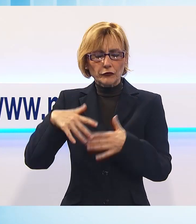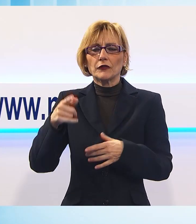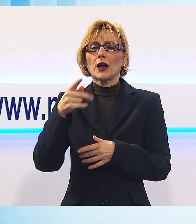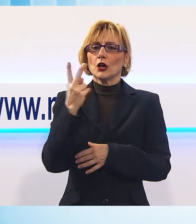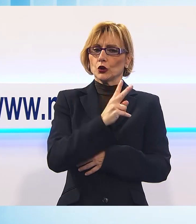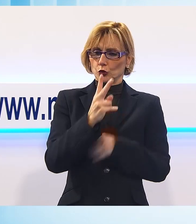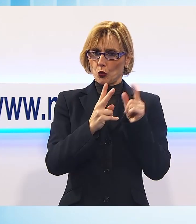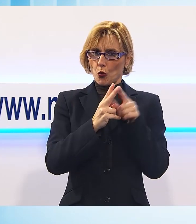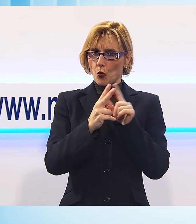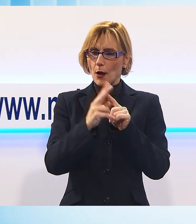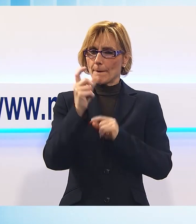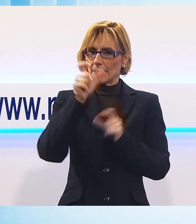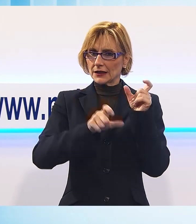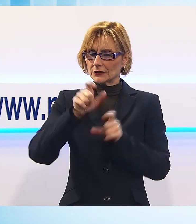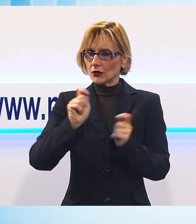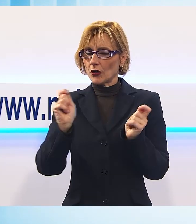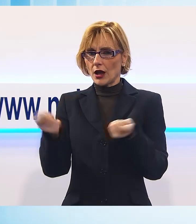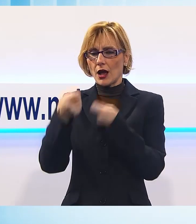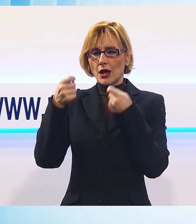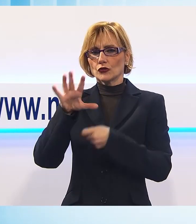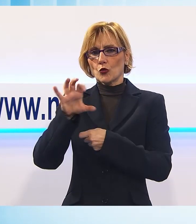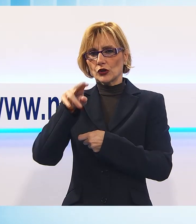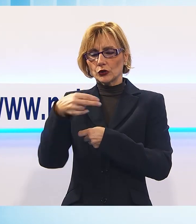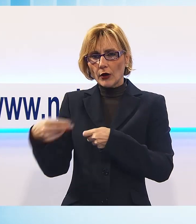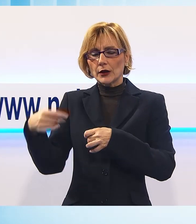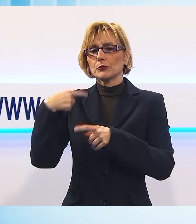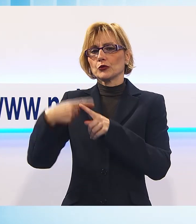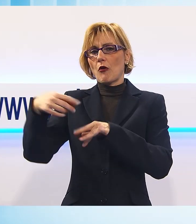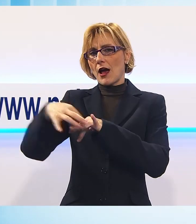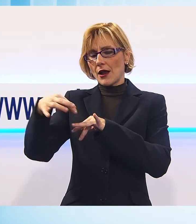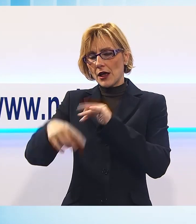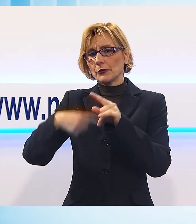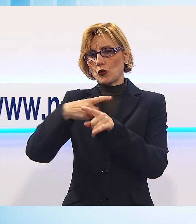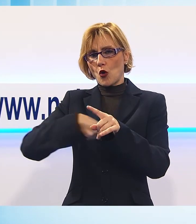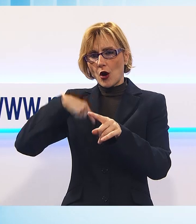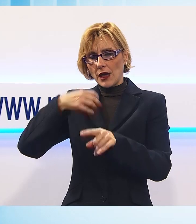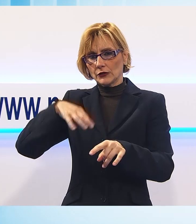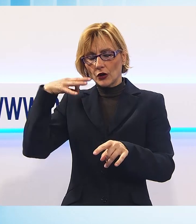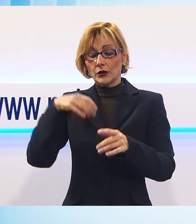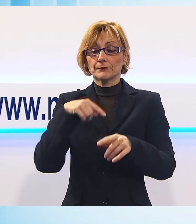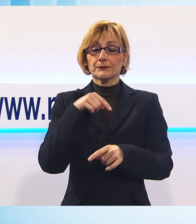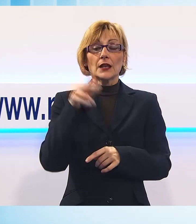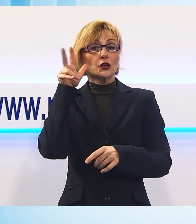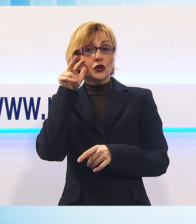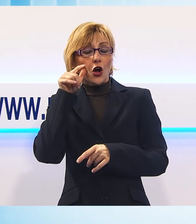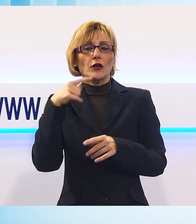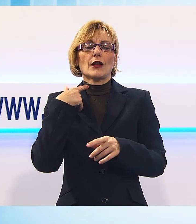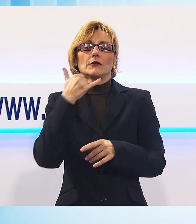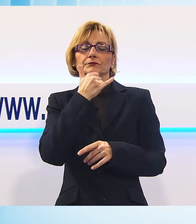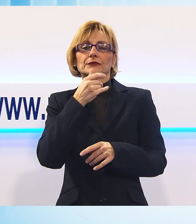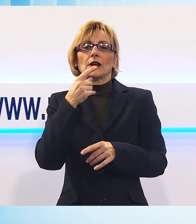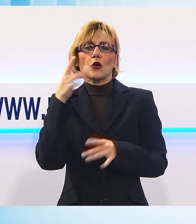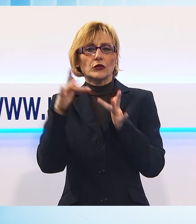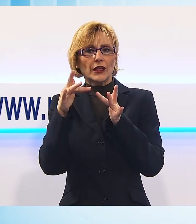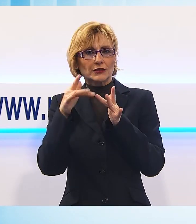euro, anelli e collane d'oro. La donna è stata contattata telefonicamente da un sedicente avvocato che l'ha avvertita che il figlio